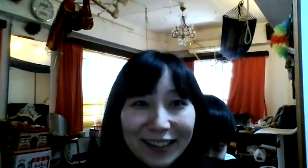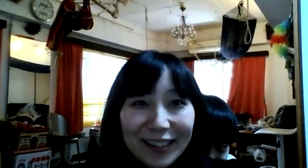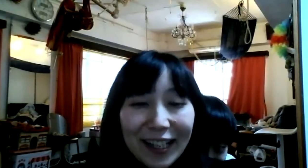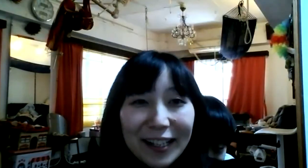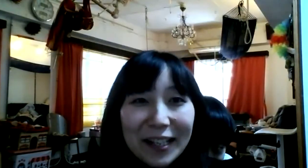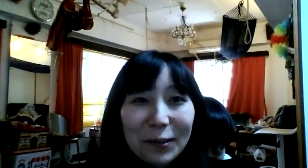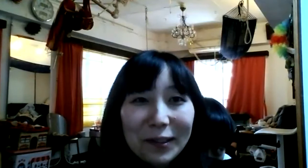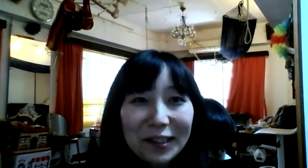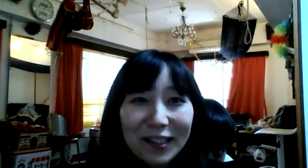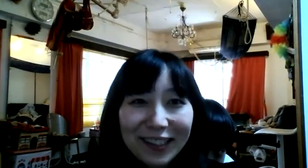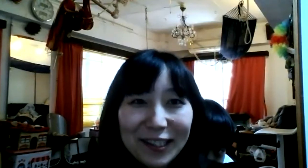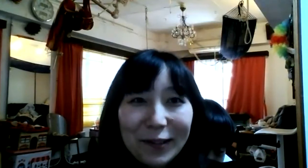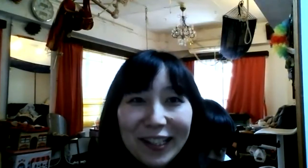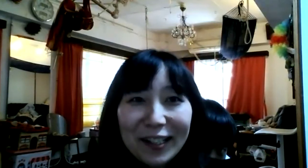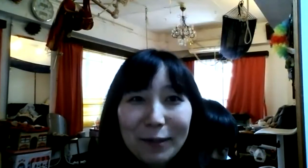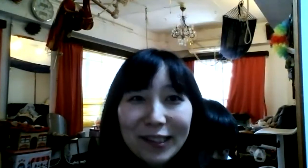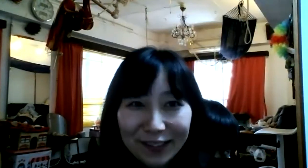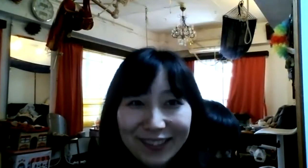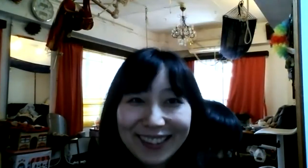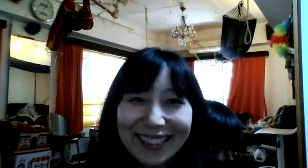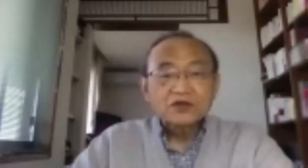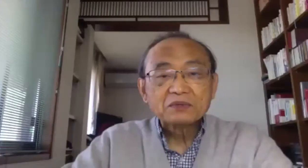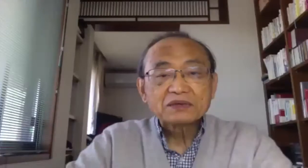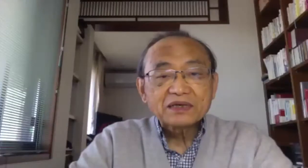浅野って、手話で言えます?できません。